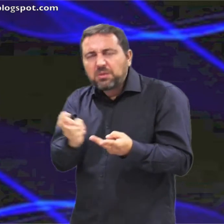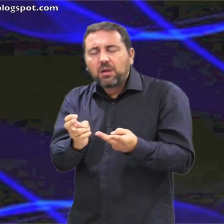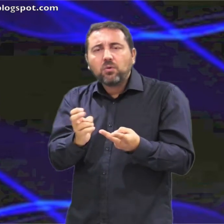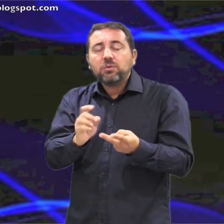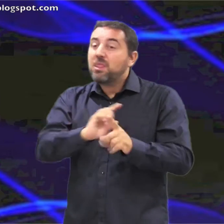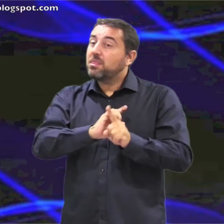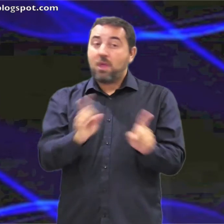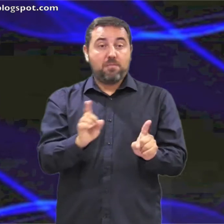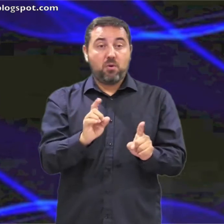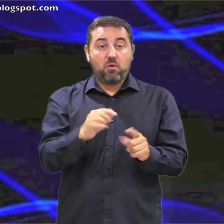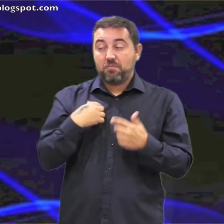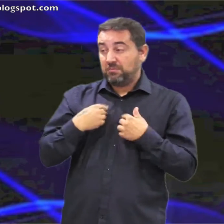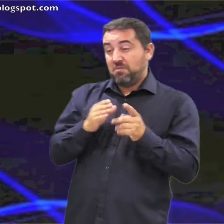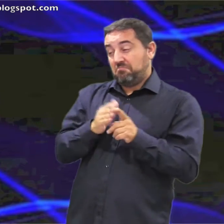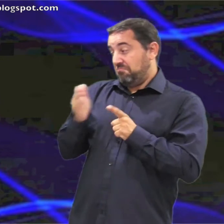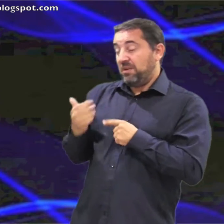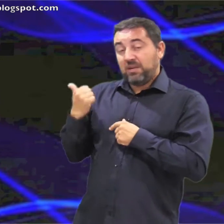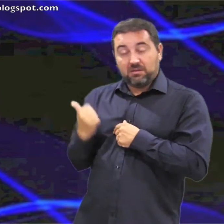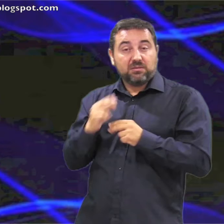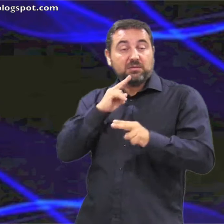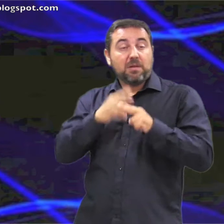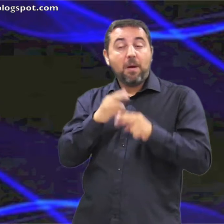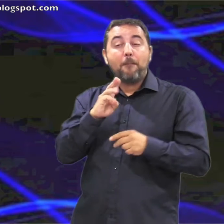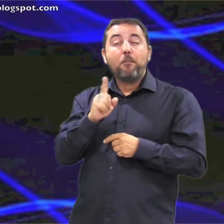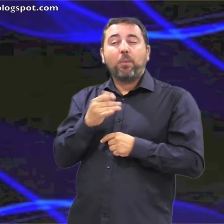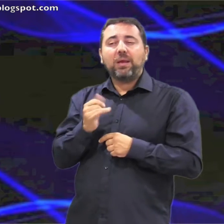adúlteros ni tampoco como ese publicano